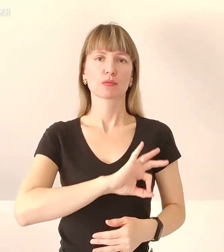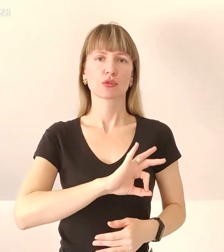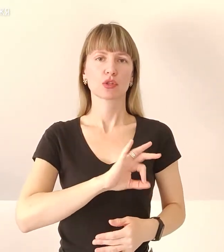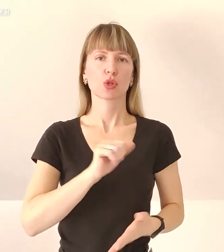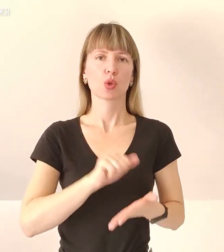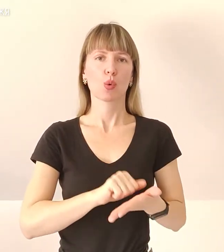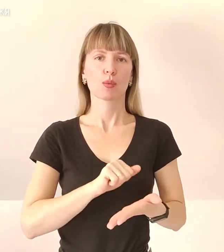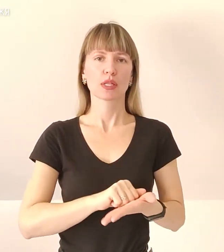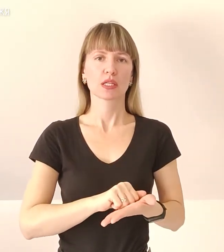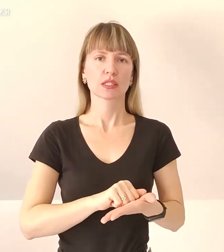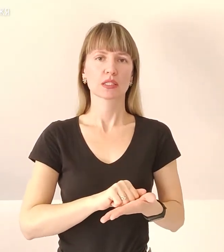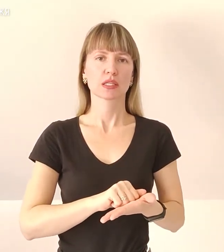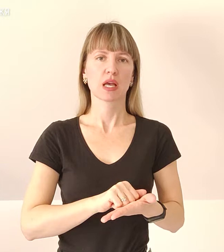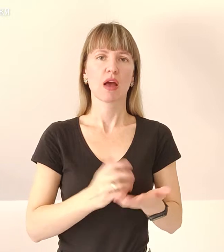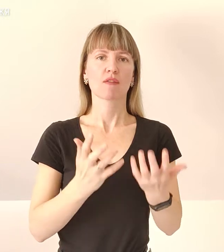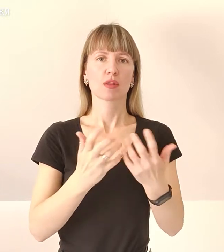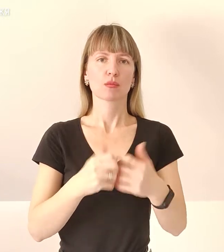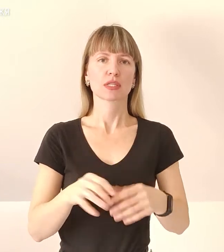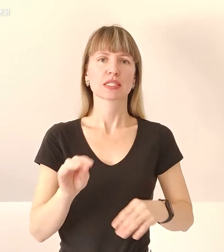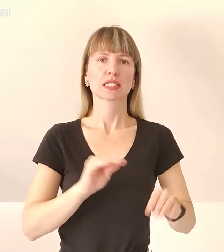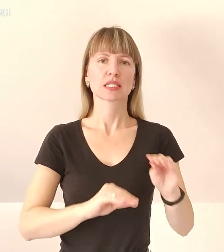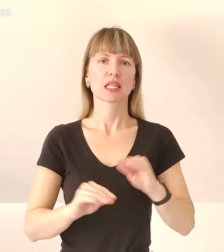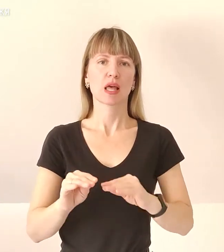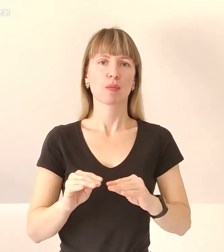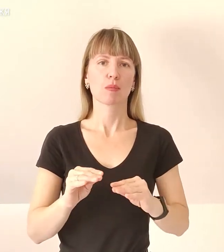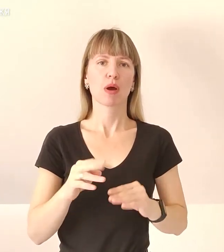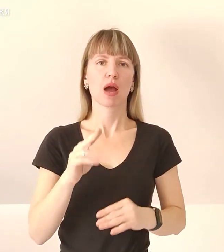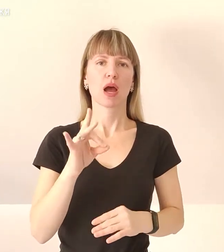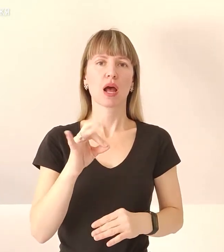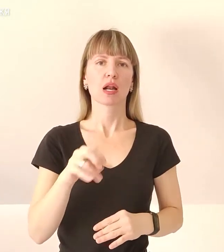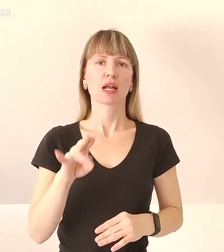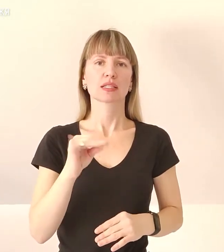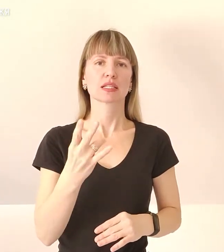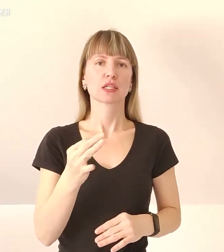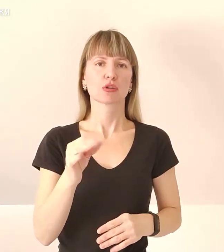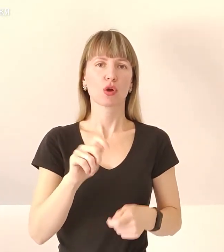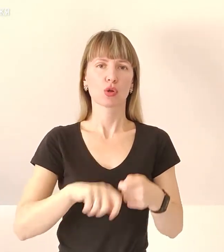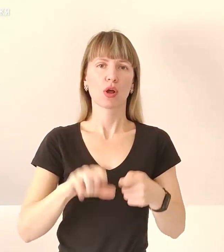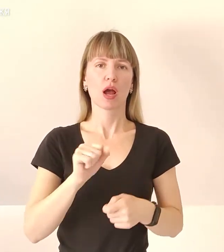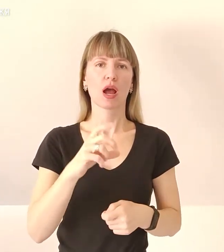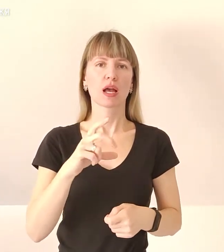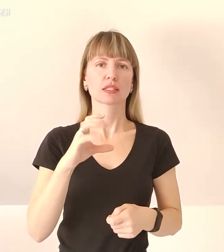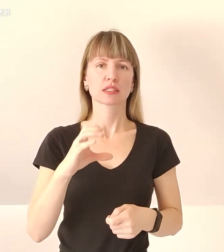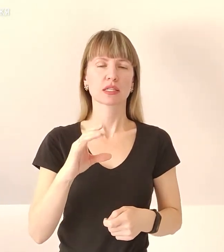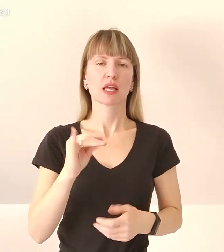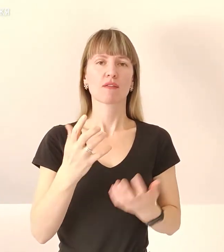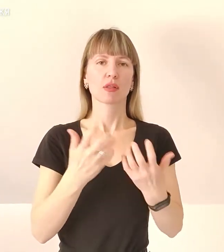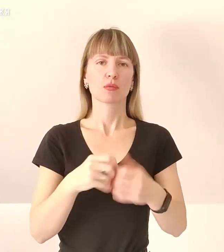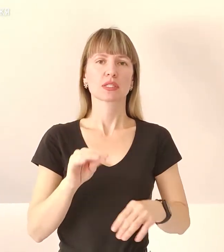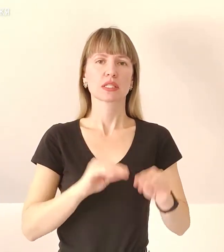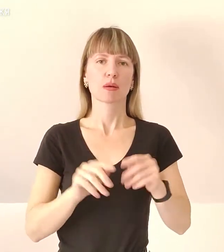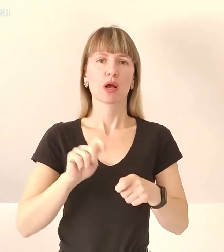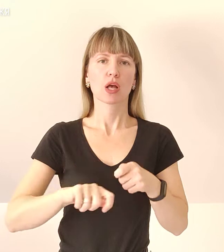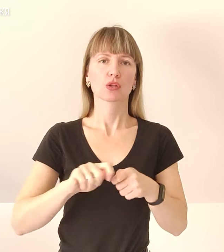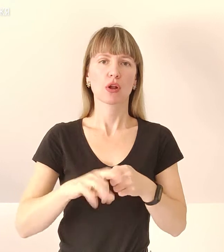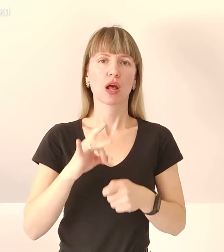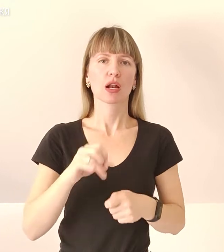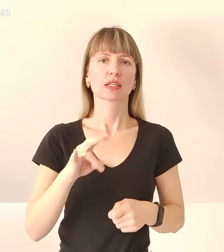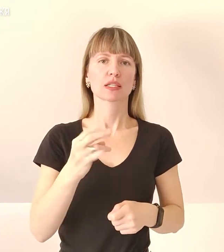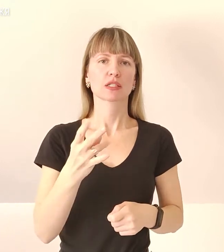документації. Автоматизована система радіаційного контролю АЕС та автоматизована система контролю радіаційного стану